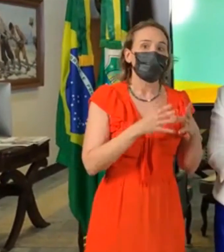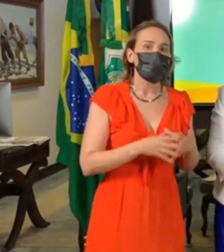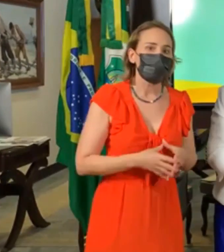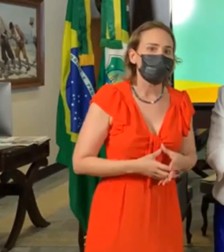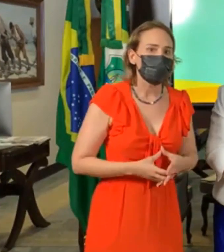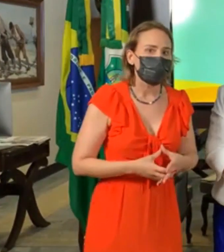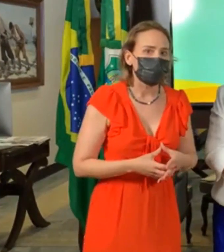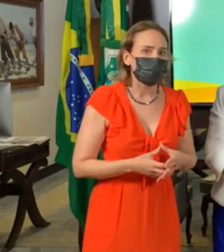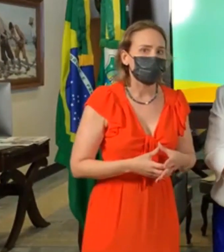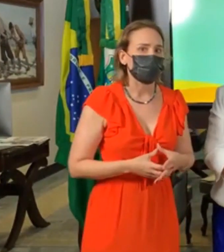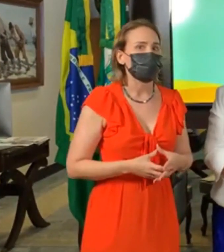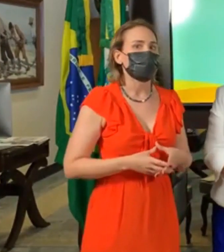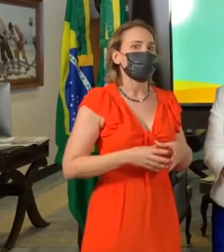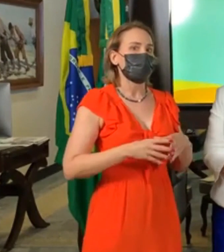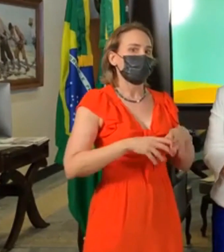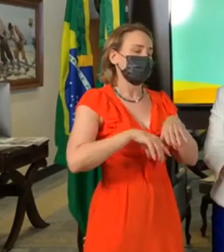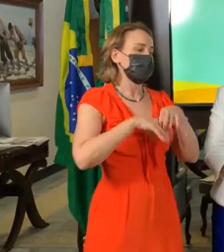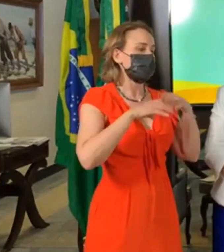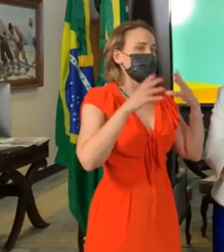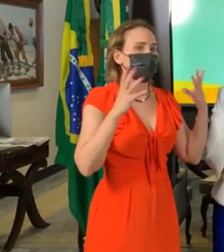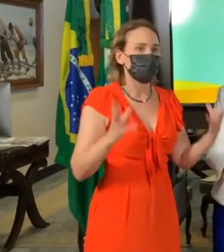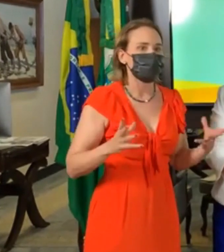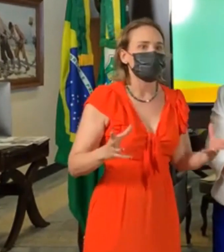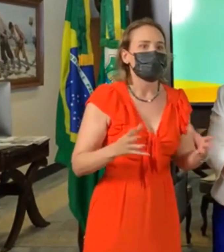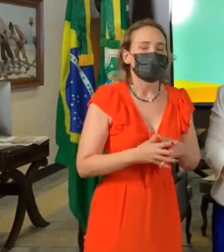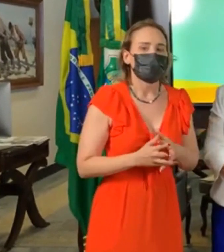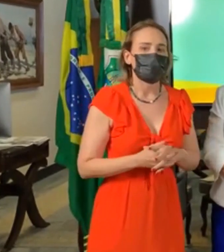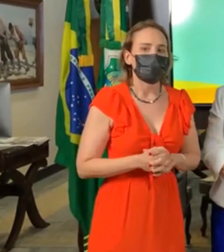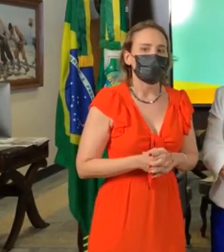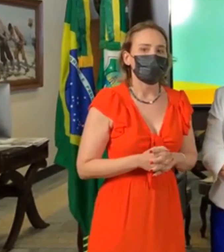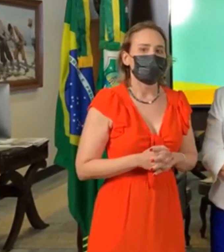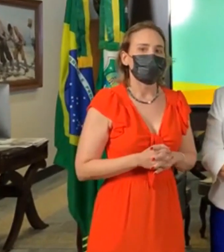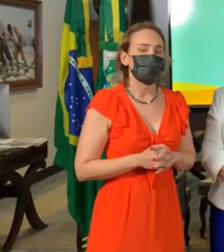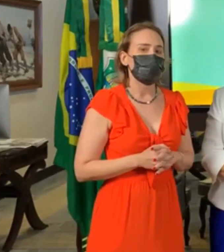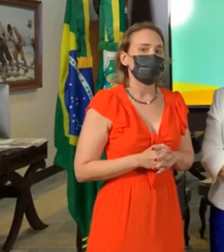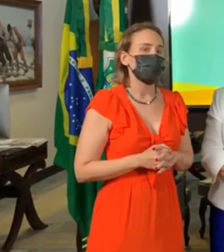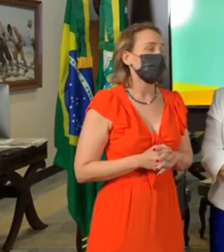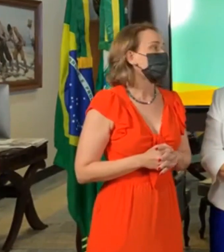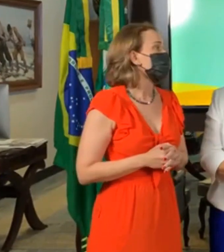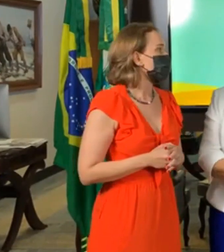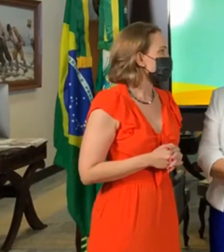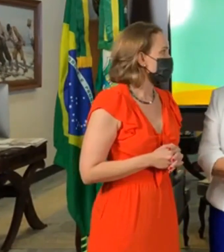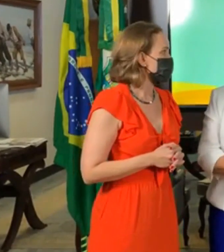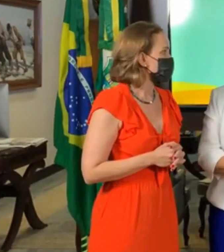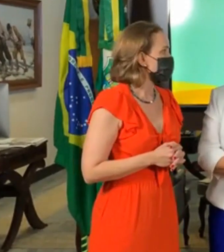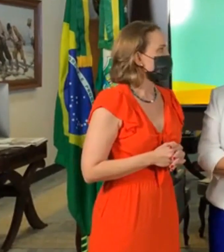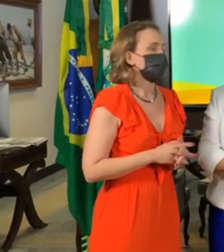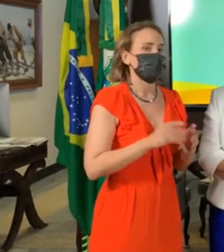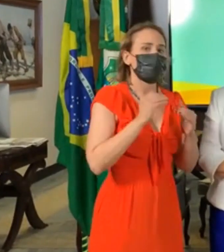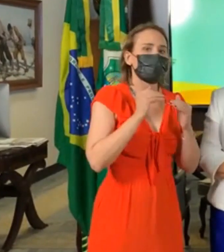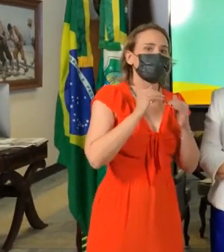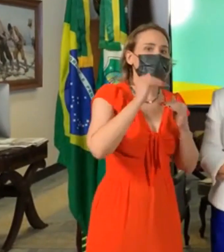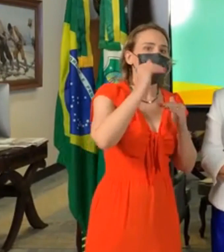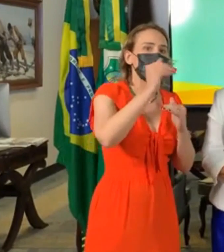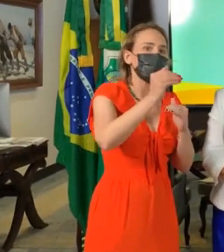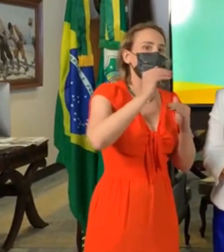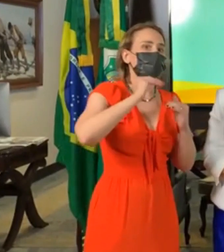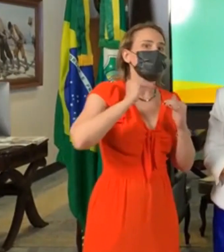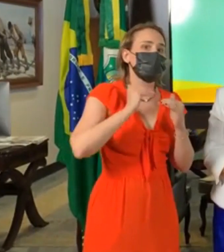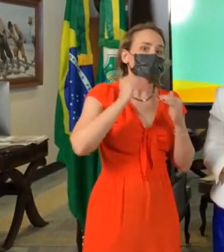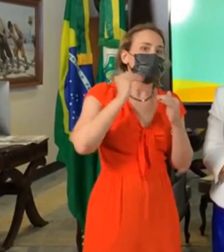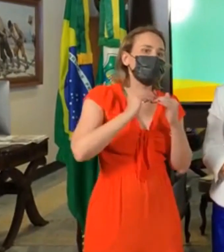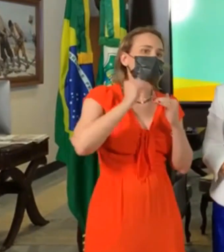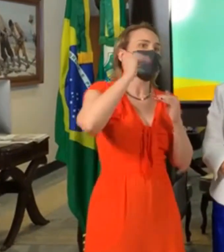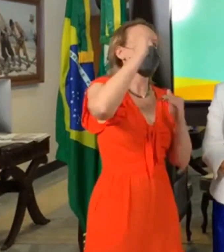As multas do DETRAN, que é um importante movimento para muita gente, pessoal que tem até mil